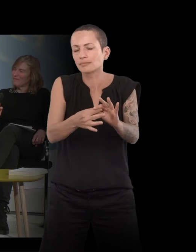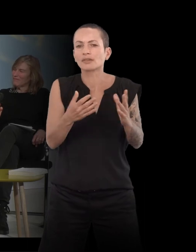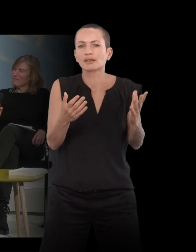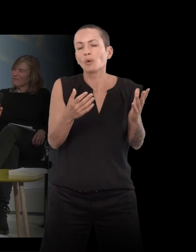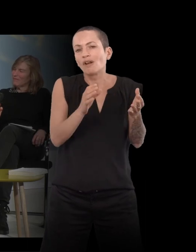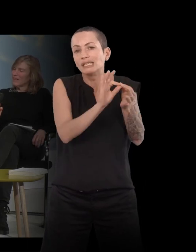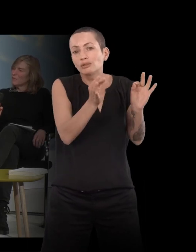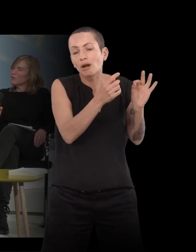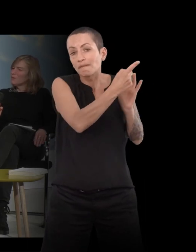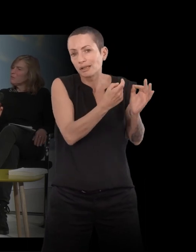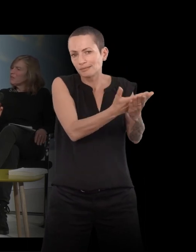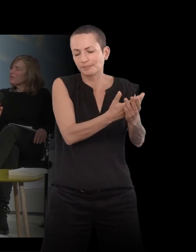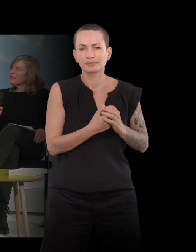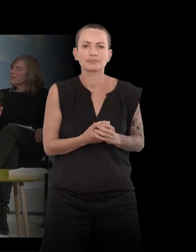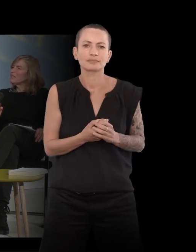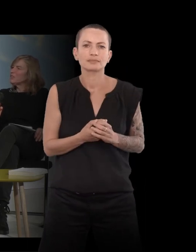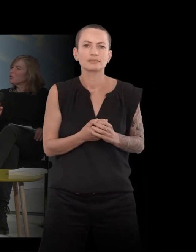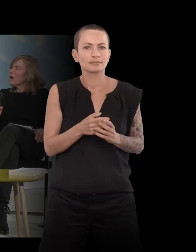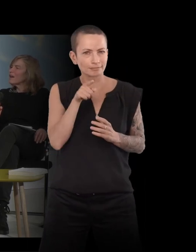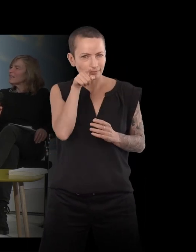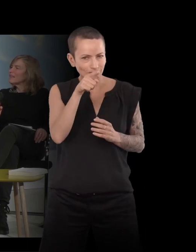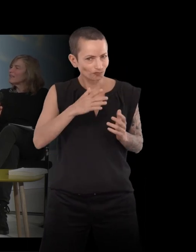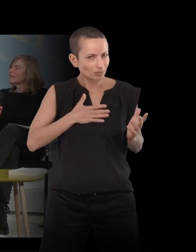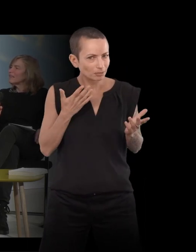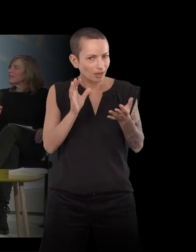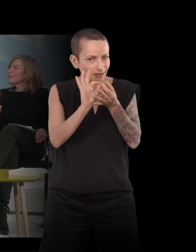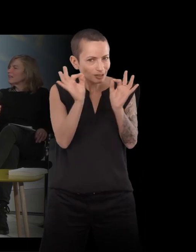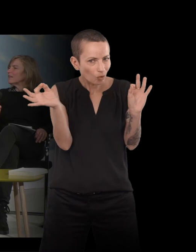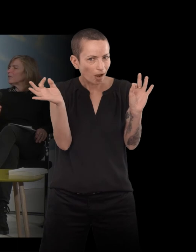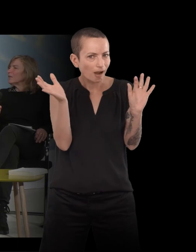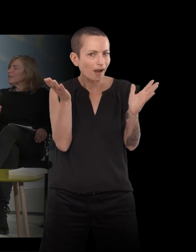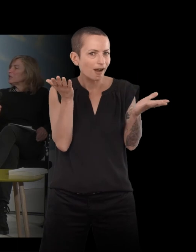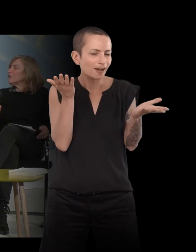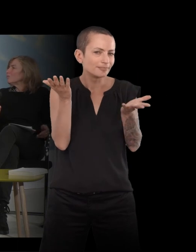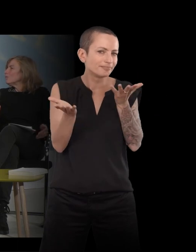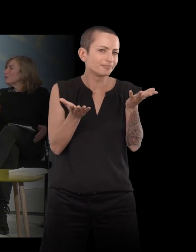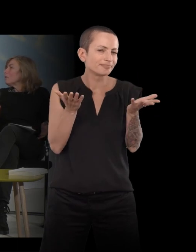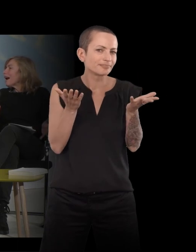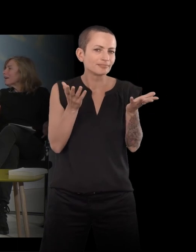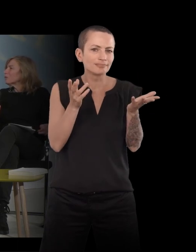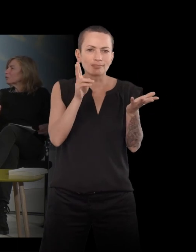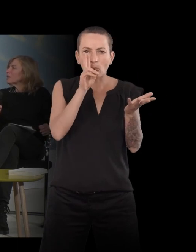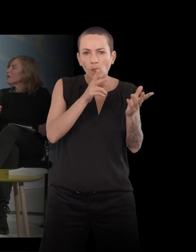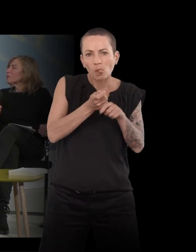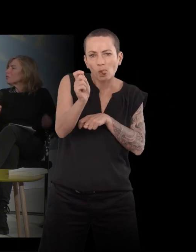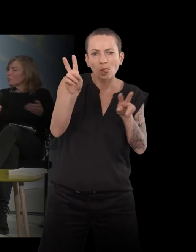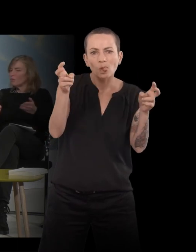quoi en faire. Parce que vous aimez bien les histoires, les blagues entre guillemets. Parce que vous